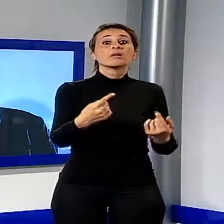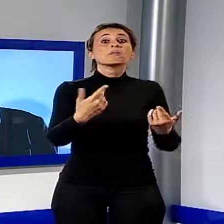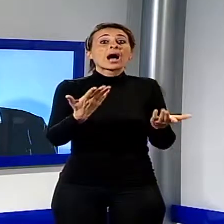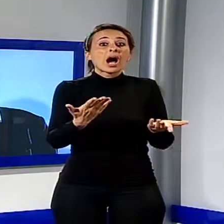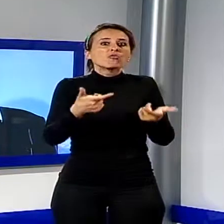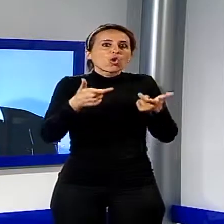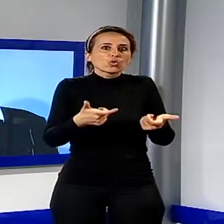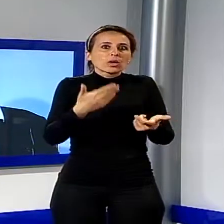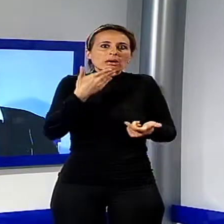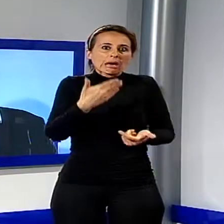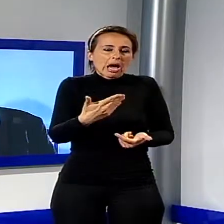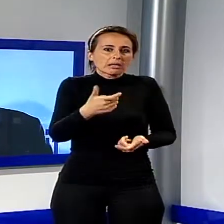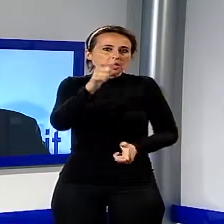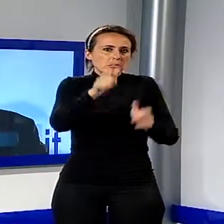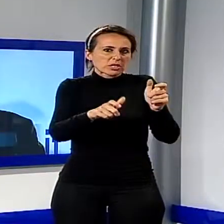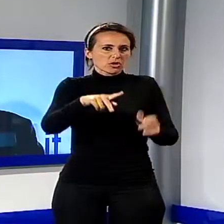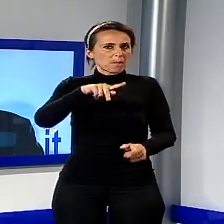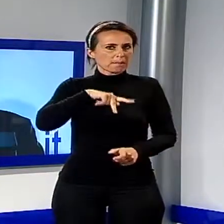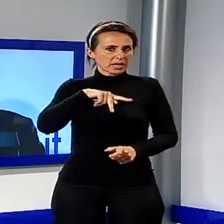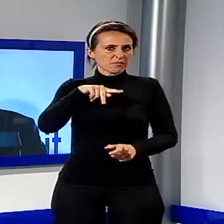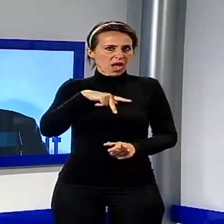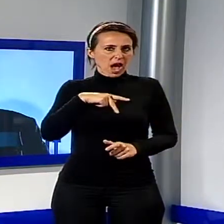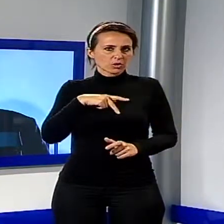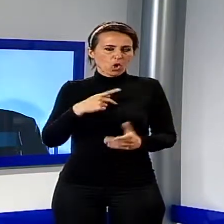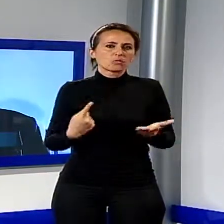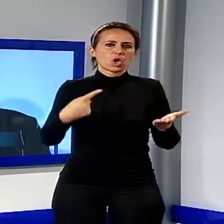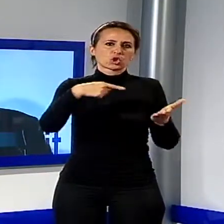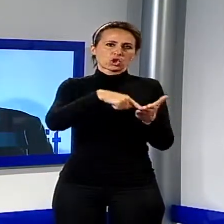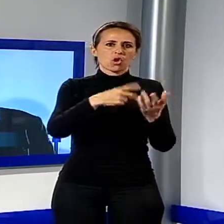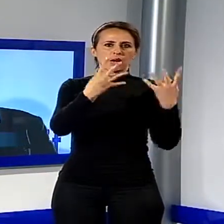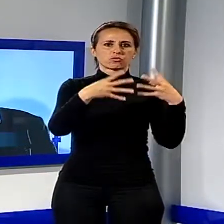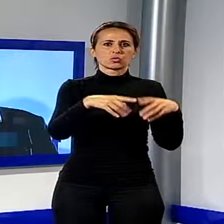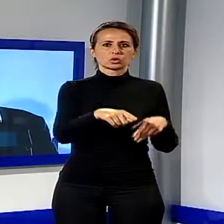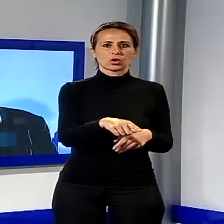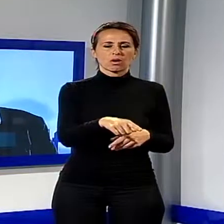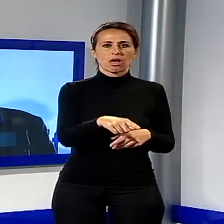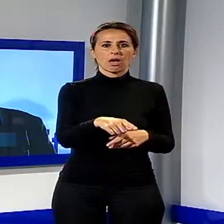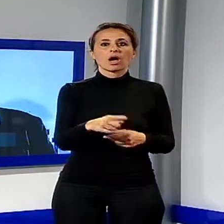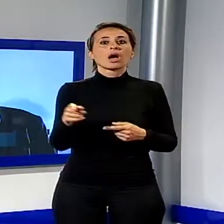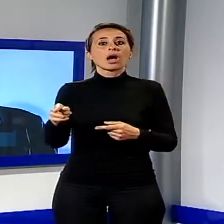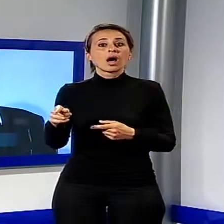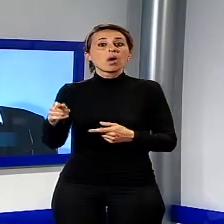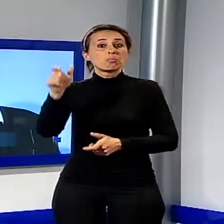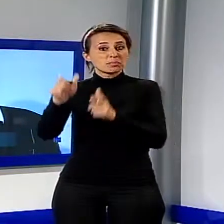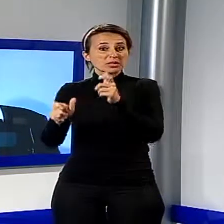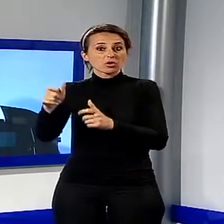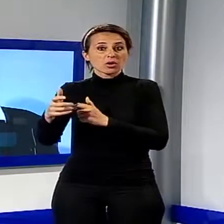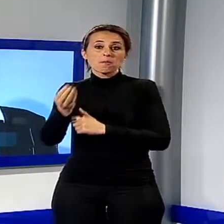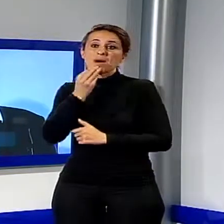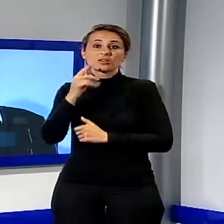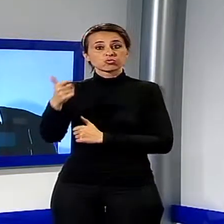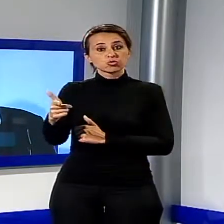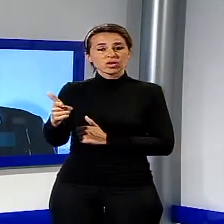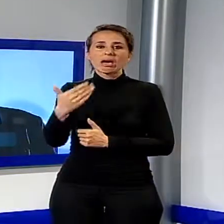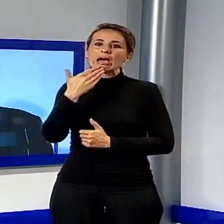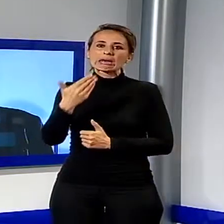di buona volontà si è in qualche modo alleviato alla terribile pena della mancanza di cibo. Insomma, uno sguardo